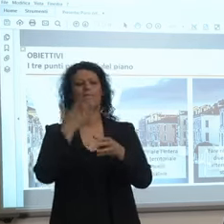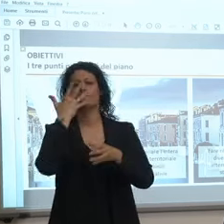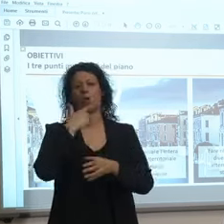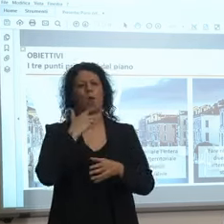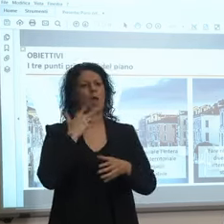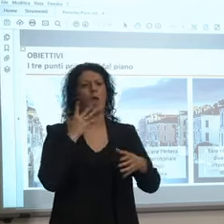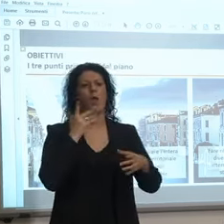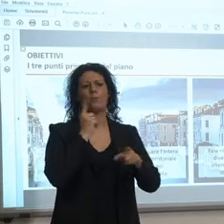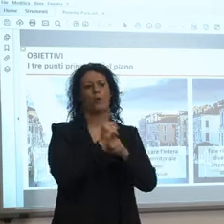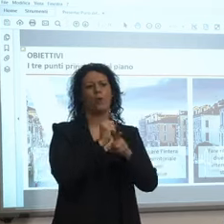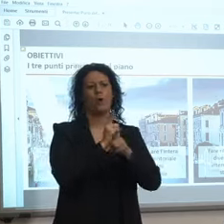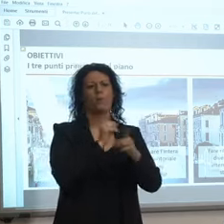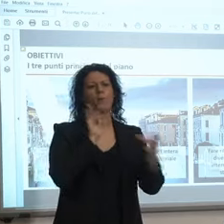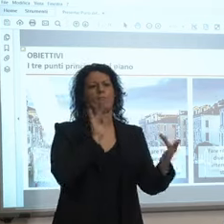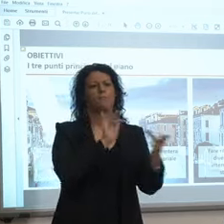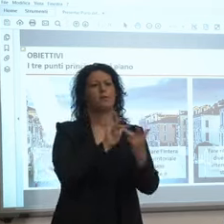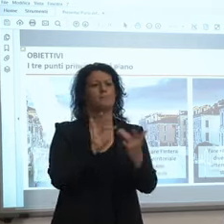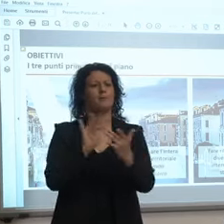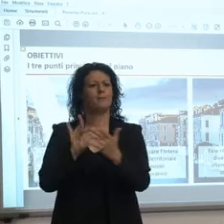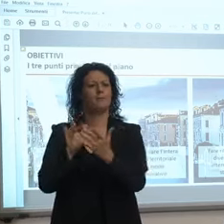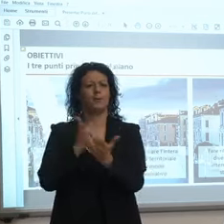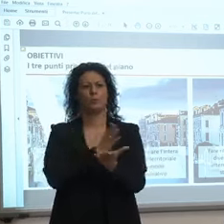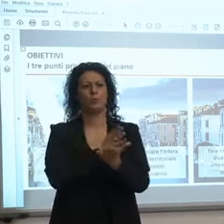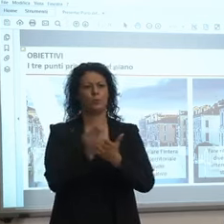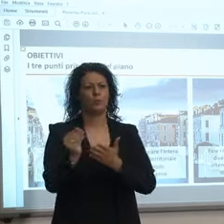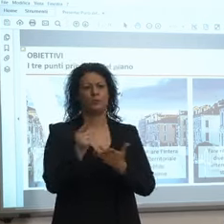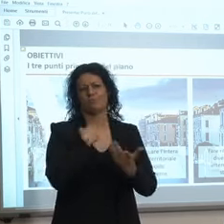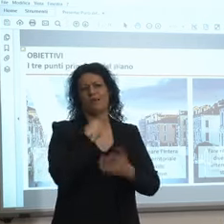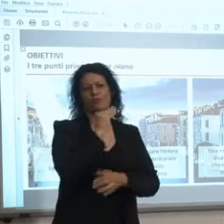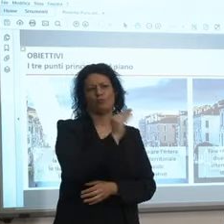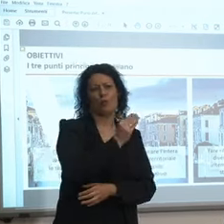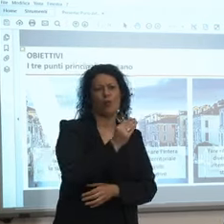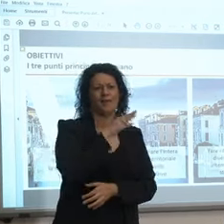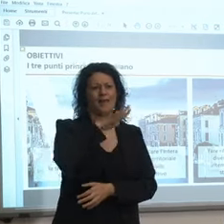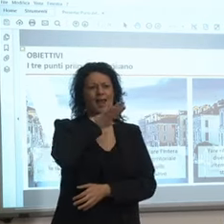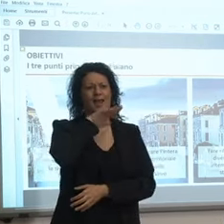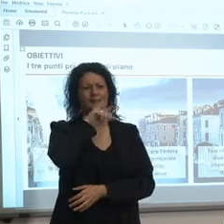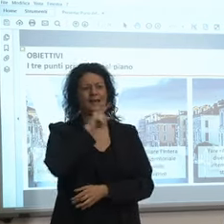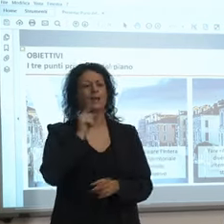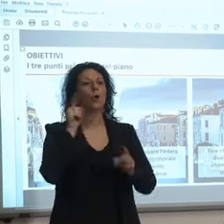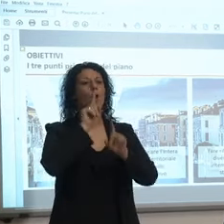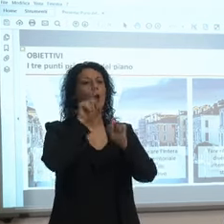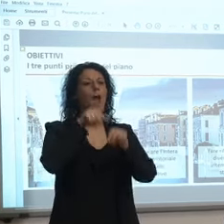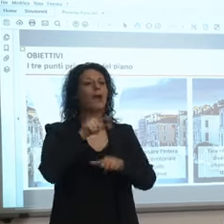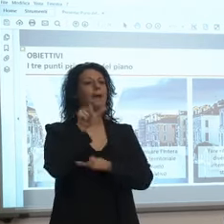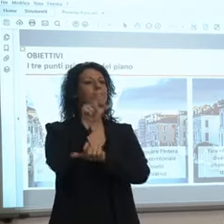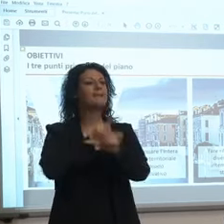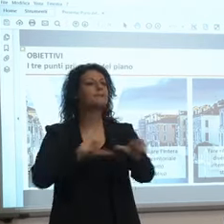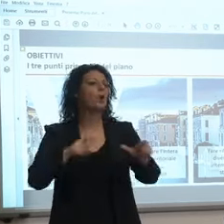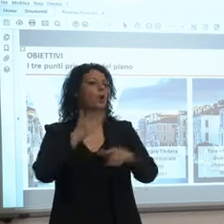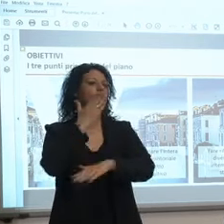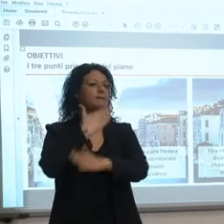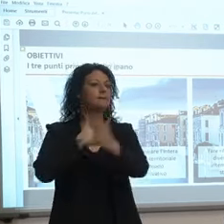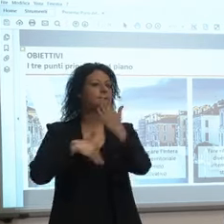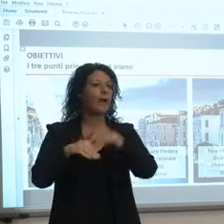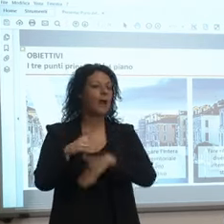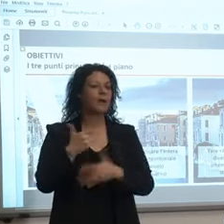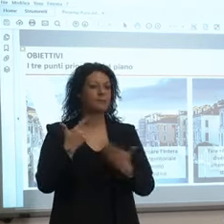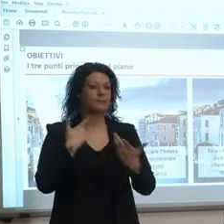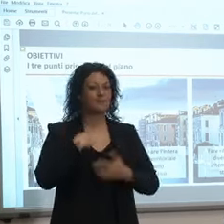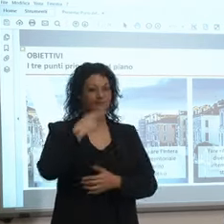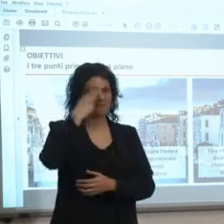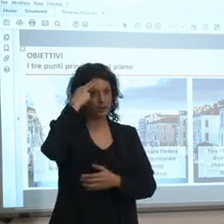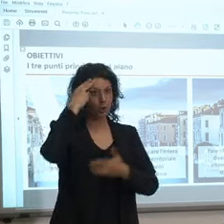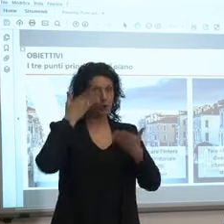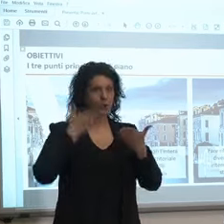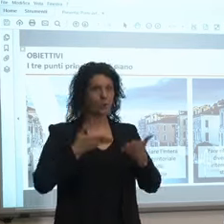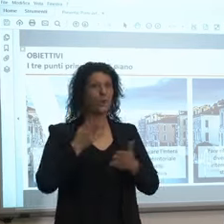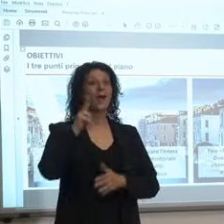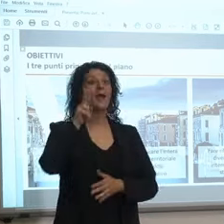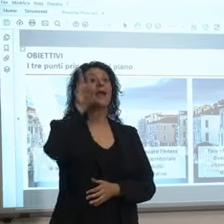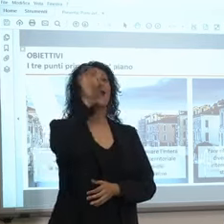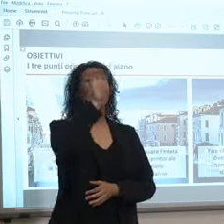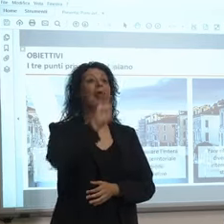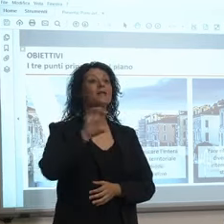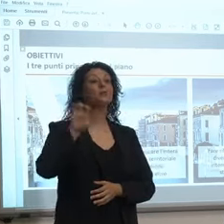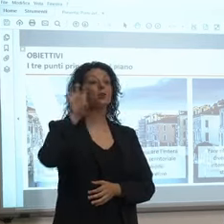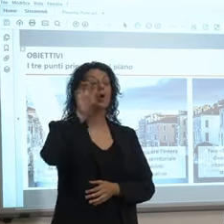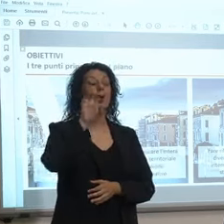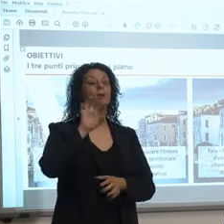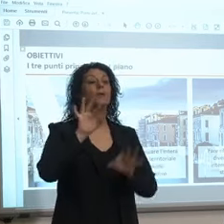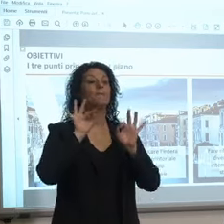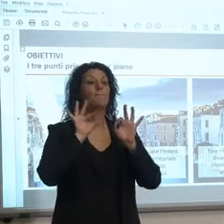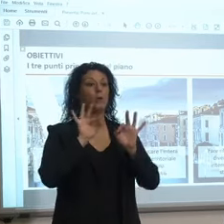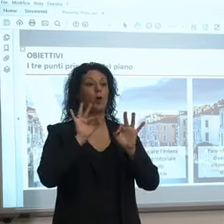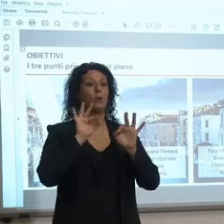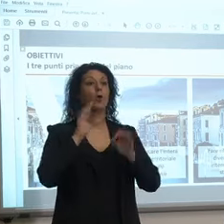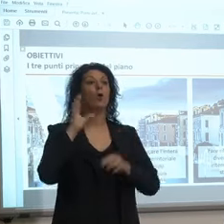le persone anche che hanno delle disabilità ricordo che questa regione è la prima regione che è partita con il turismo inclusivo